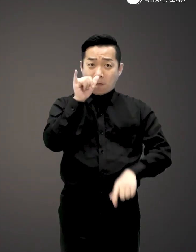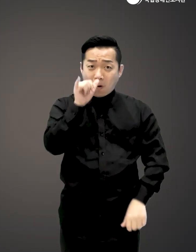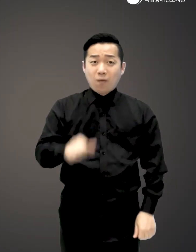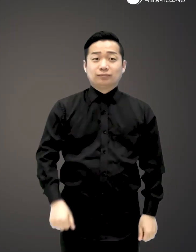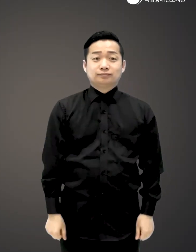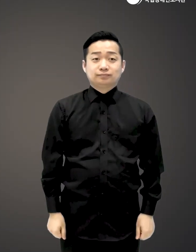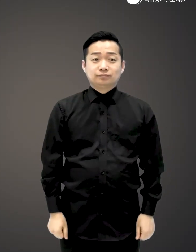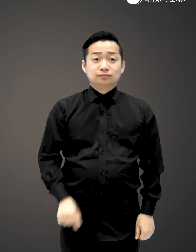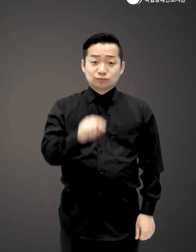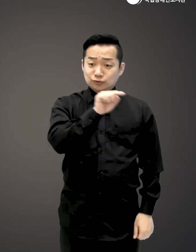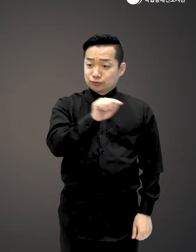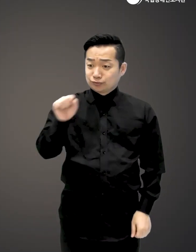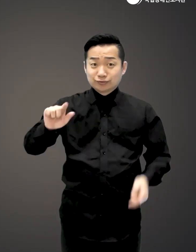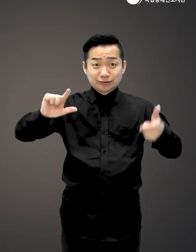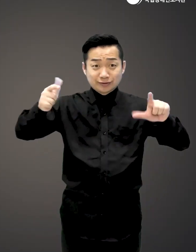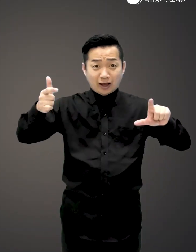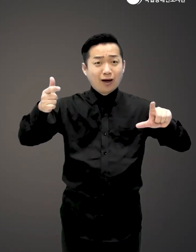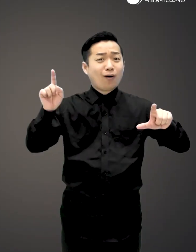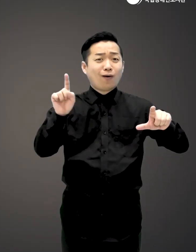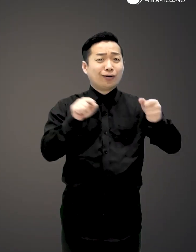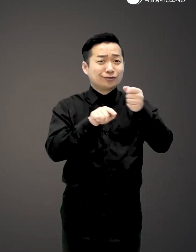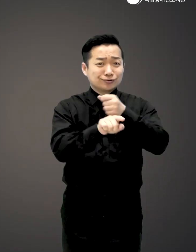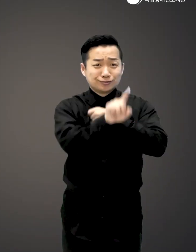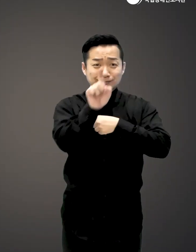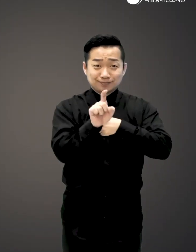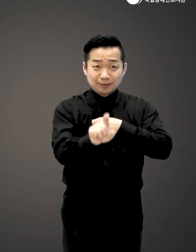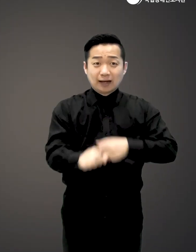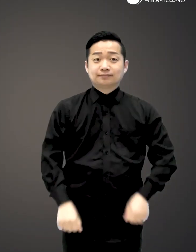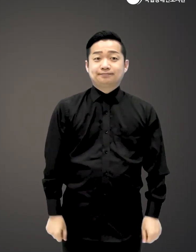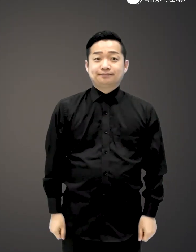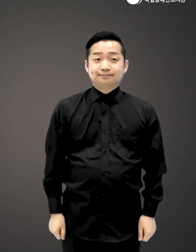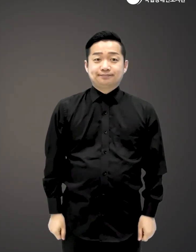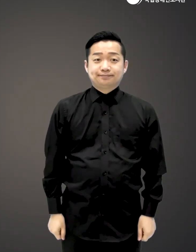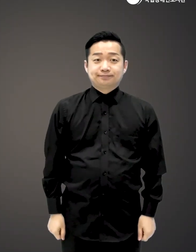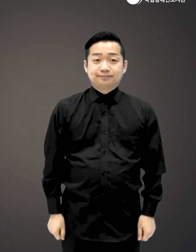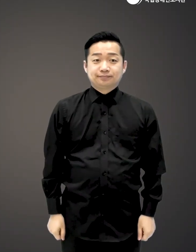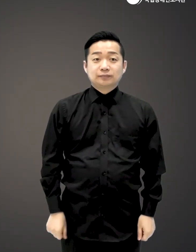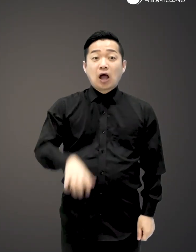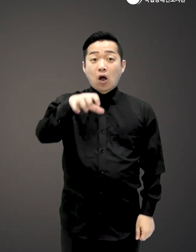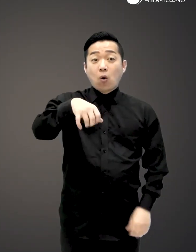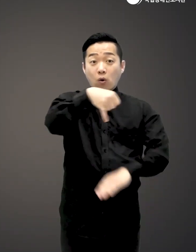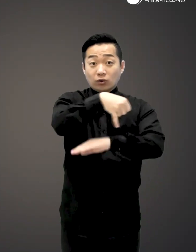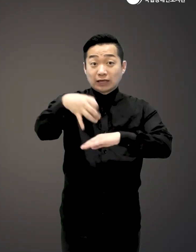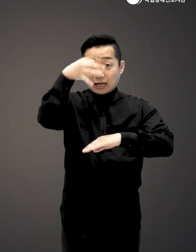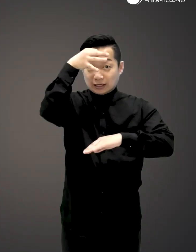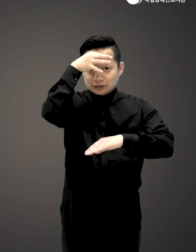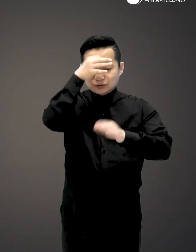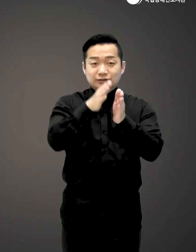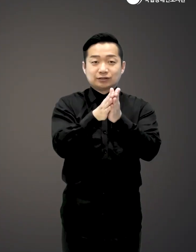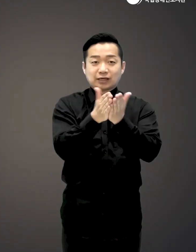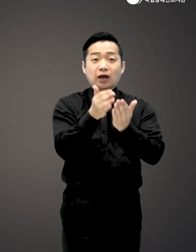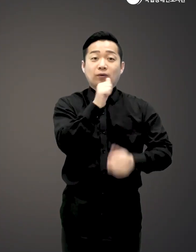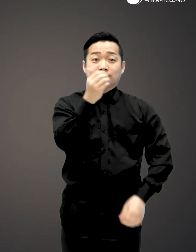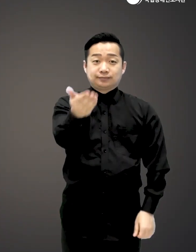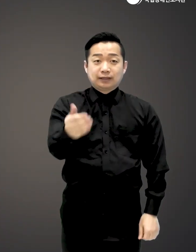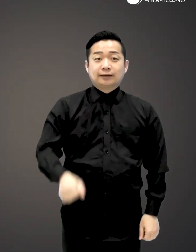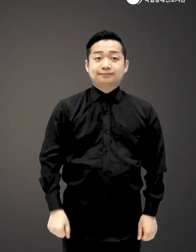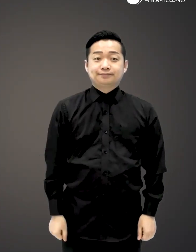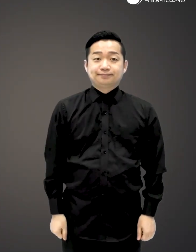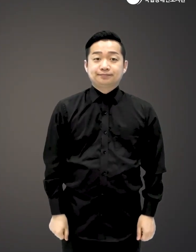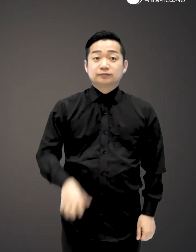현상이 있는데요 도대체 무엇이 이런 차이를 만든 걸까요? 책 공간 디자인의 기술을 소개합니다